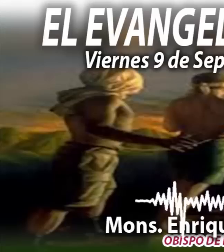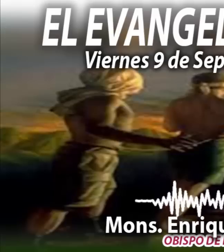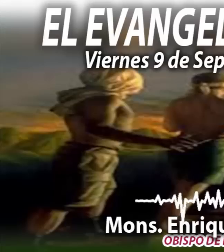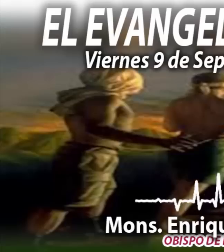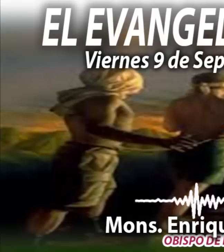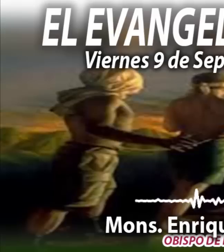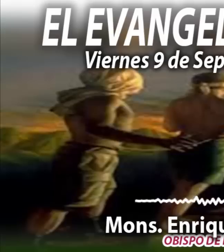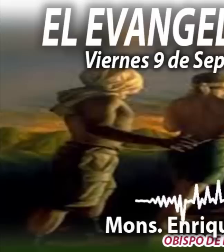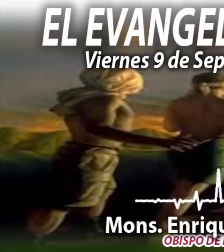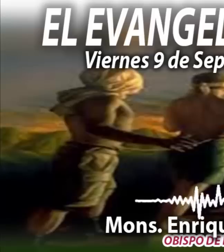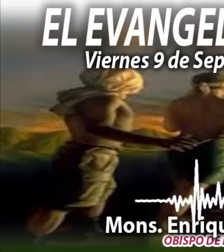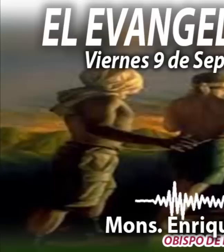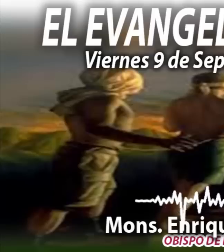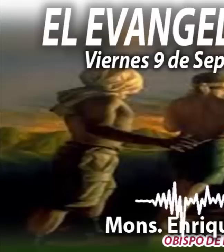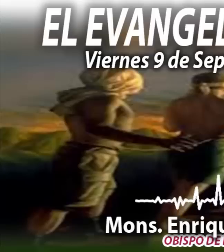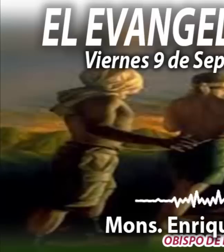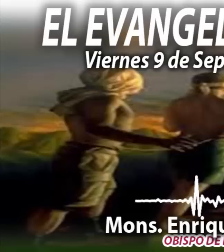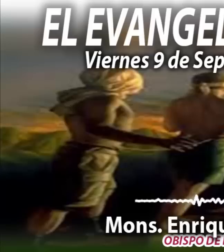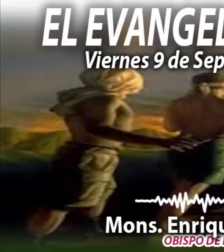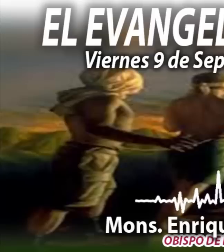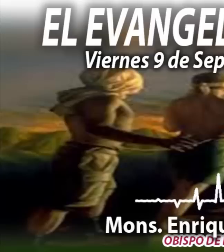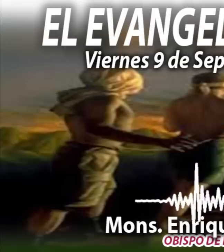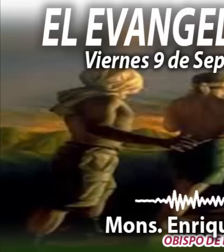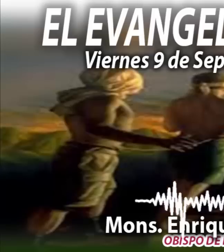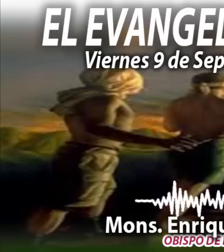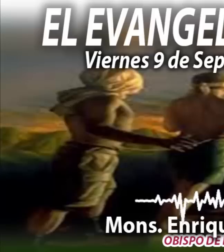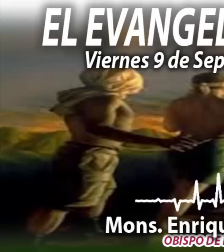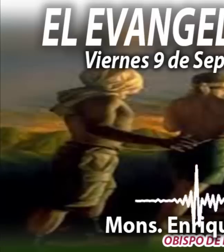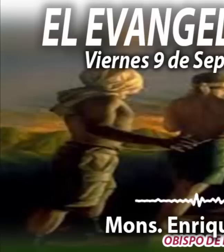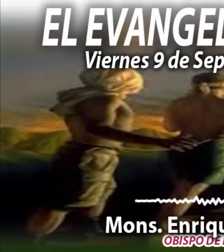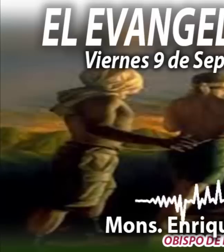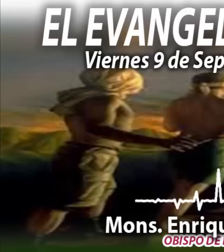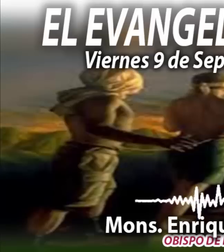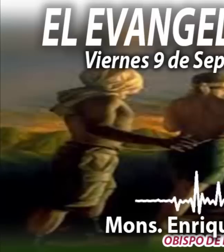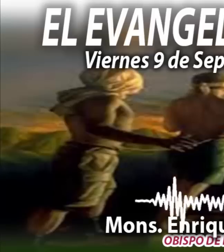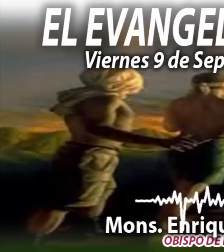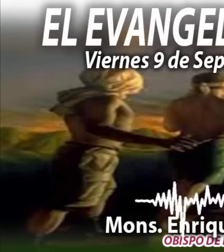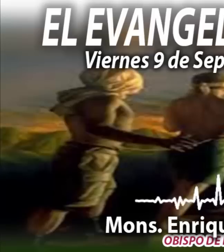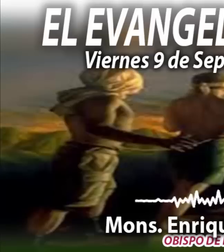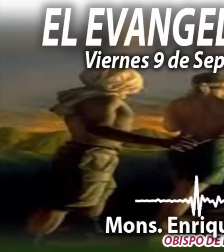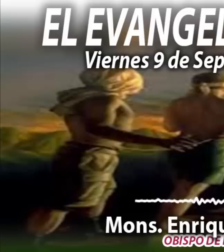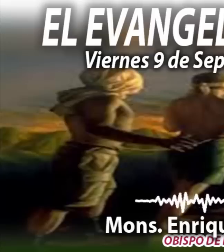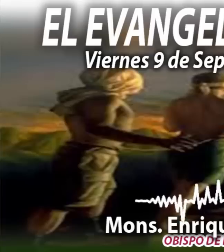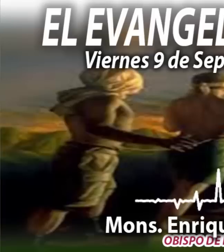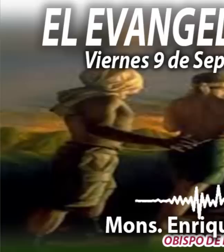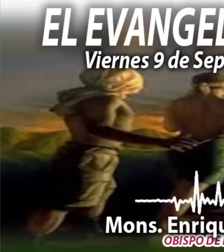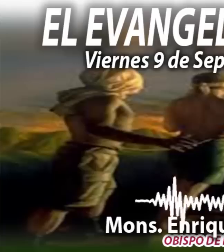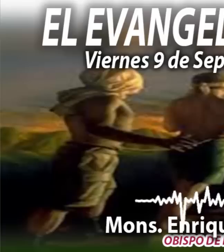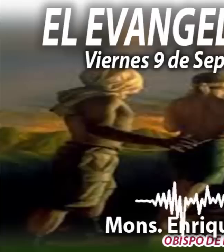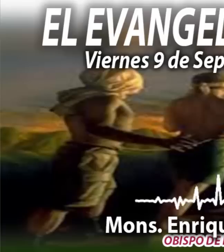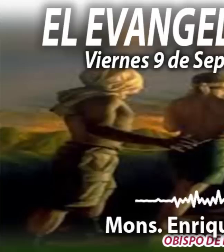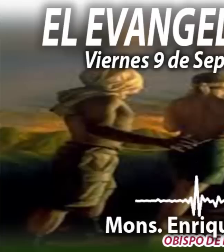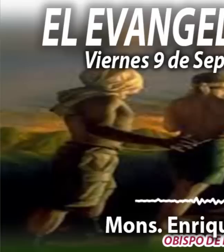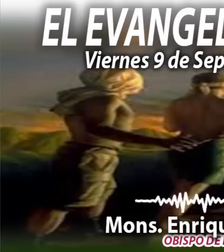El Evangelio del Día, en voz de Monseñor Enrique Díaz, a través de Radio María, Voz de